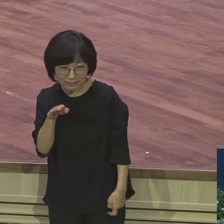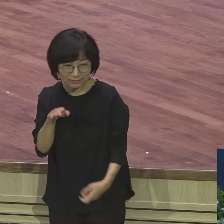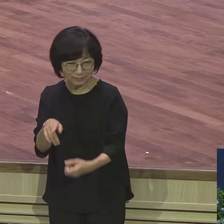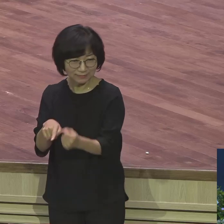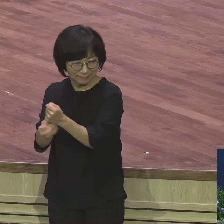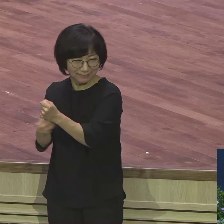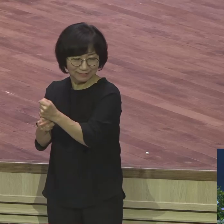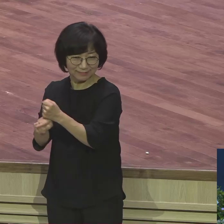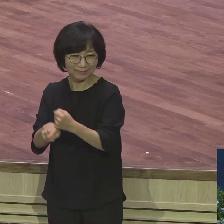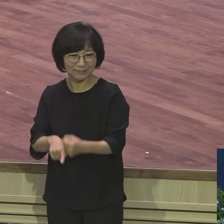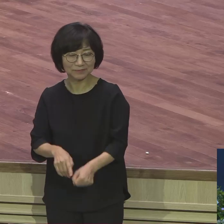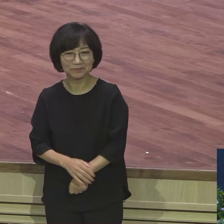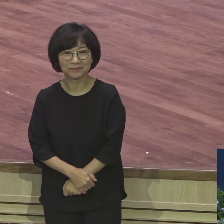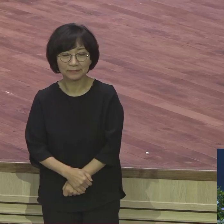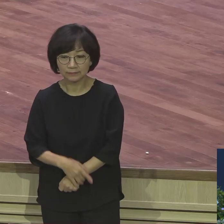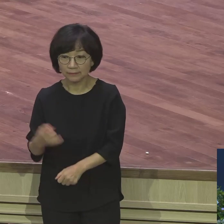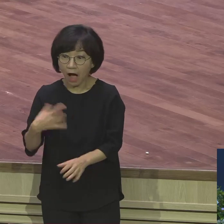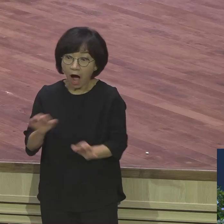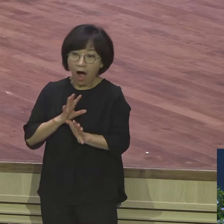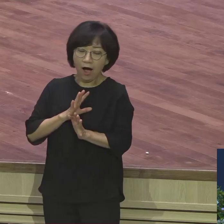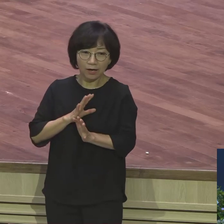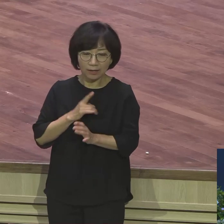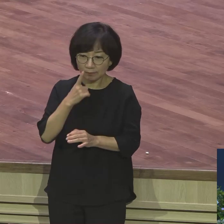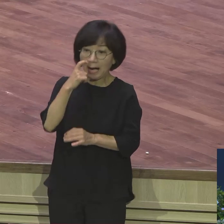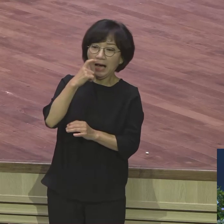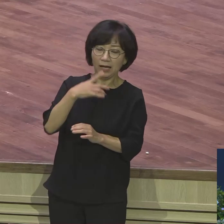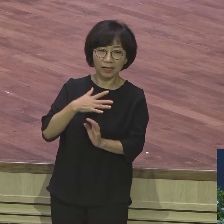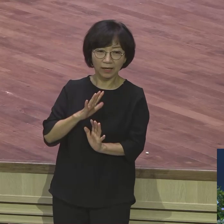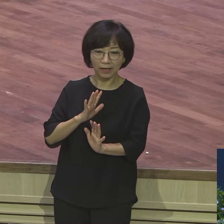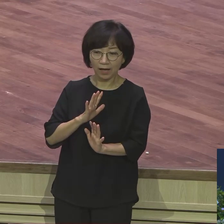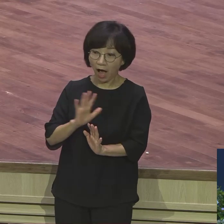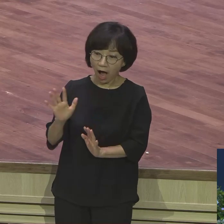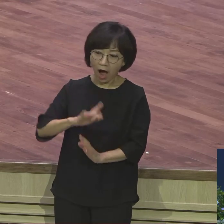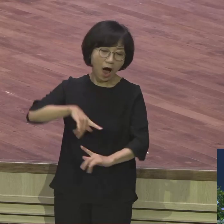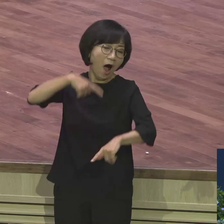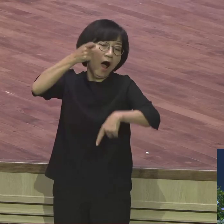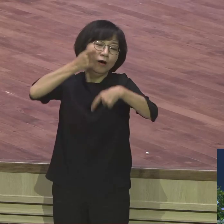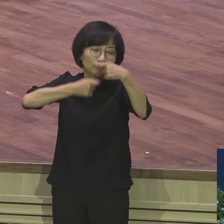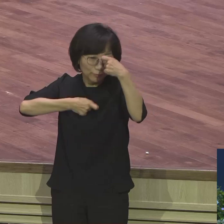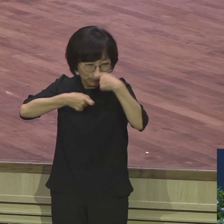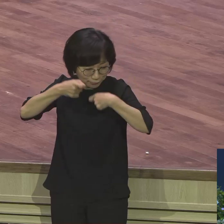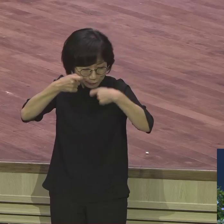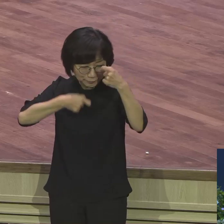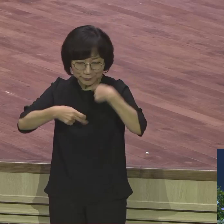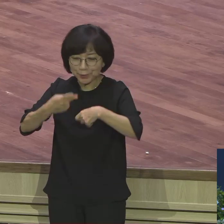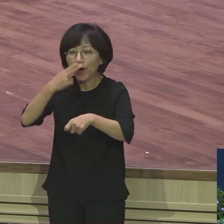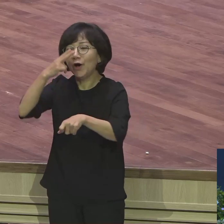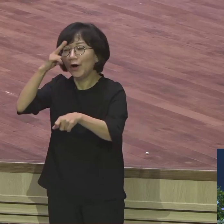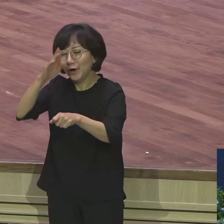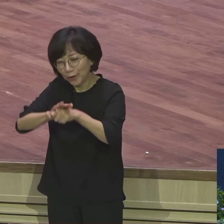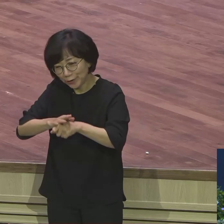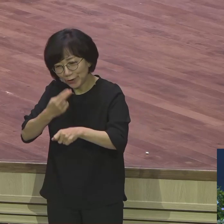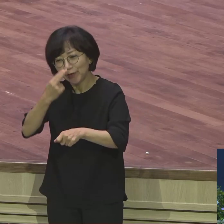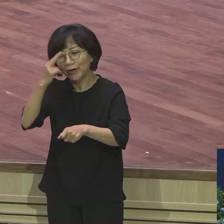그리고 깜짝 놀라면서 그러니까 부인이 막 울면서 억울하다고 통곡하면서 우는데